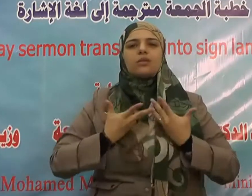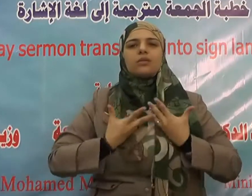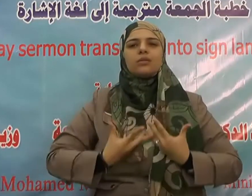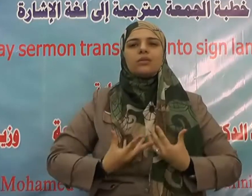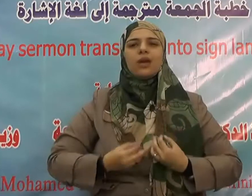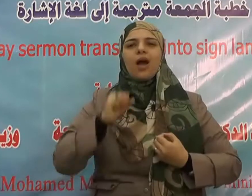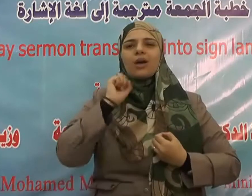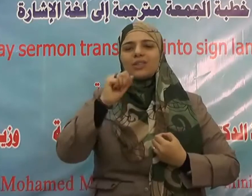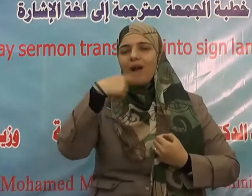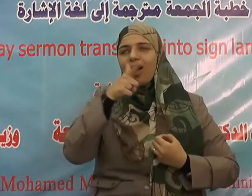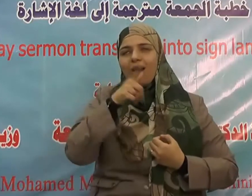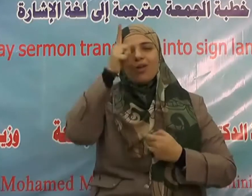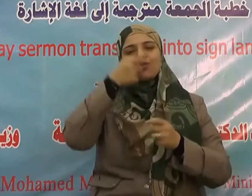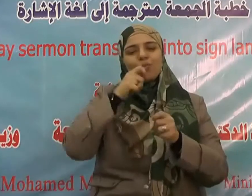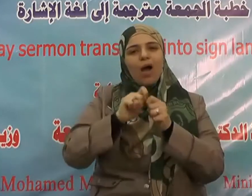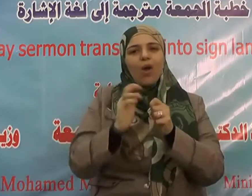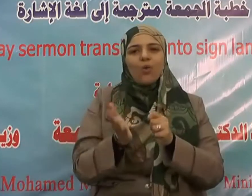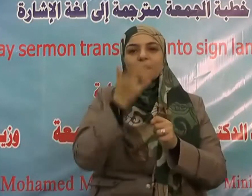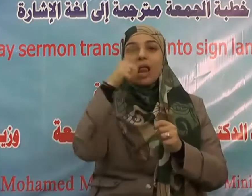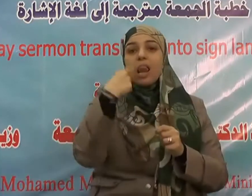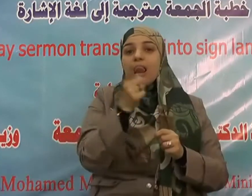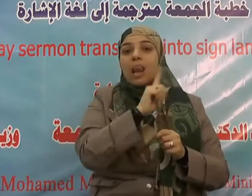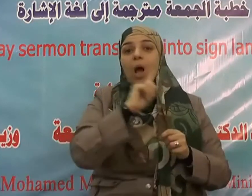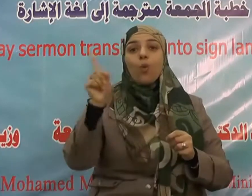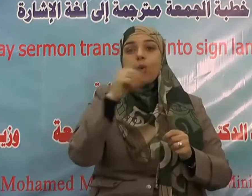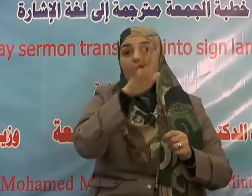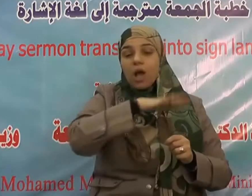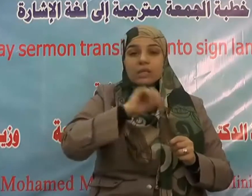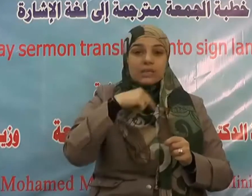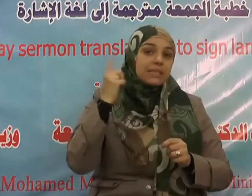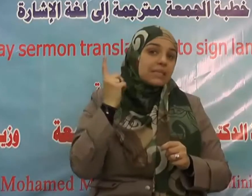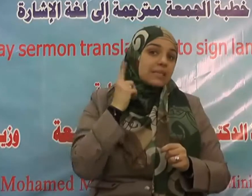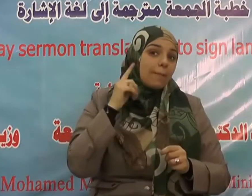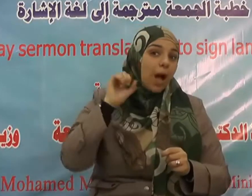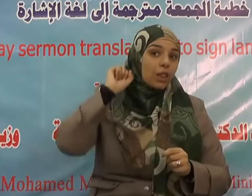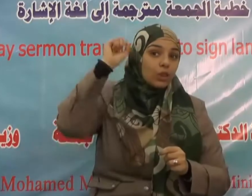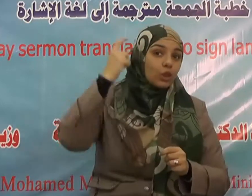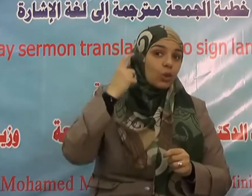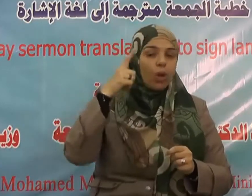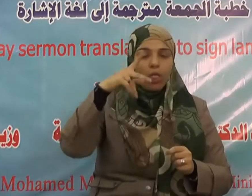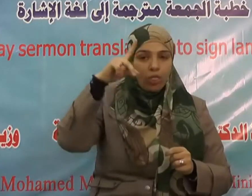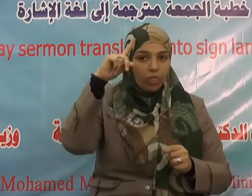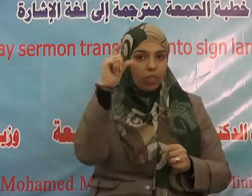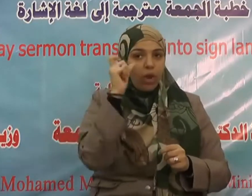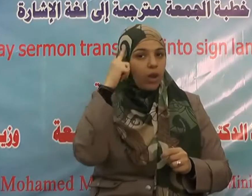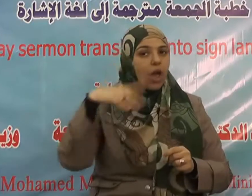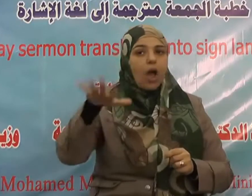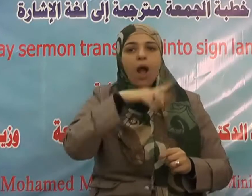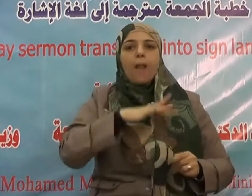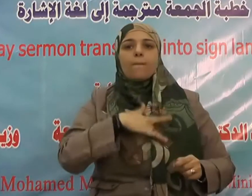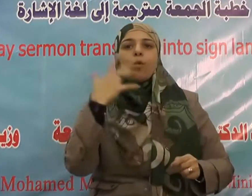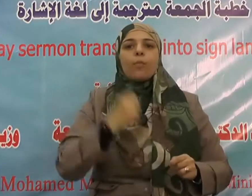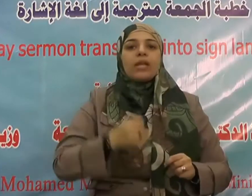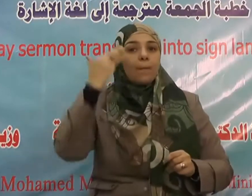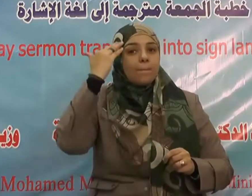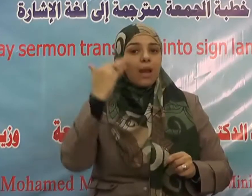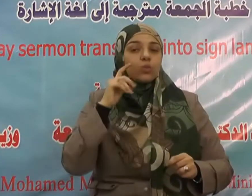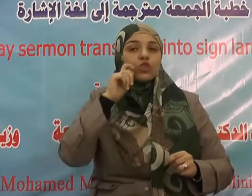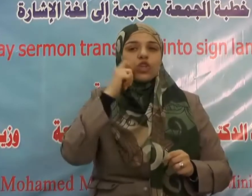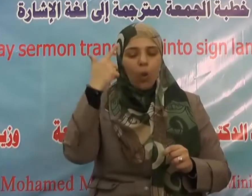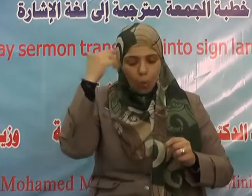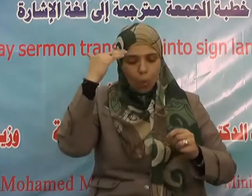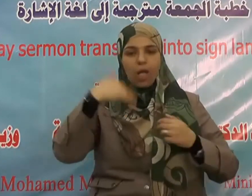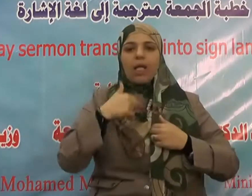الإيمان بالصدق فقال الإيمان الحقيقي هو أن تقول الصدق